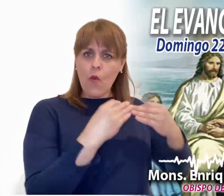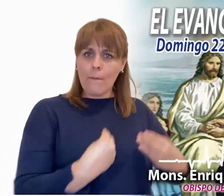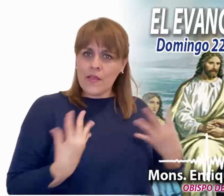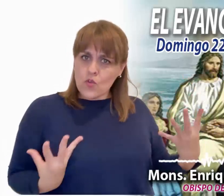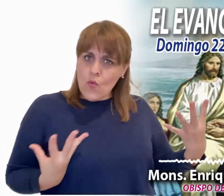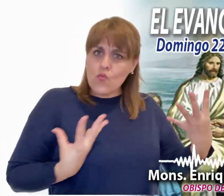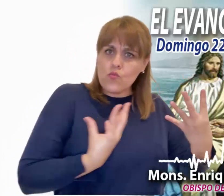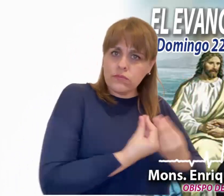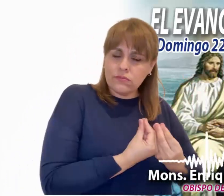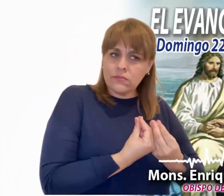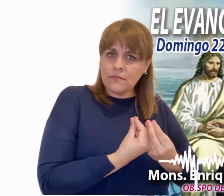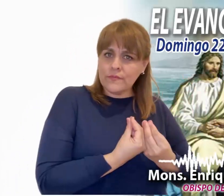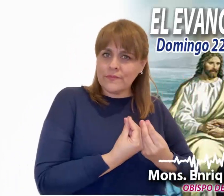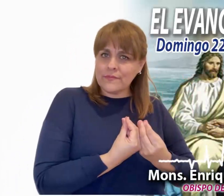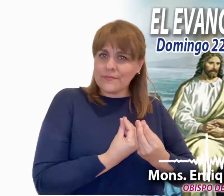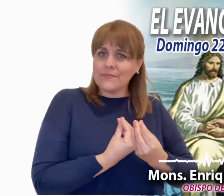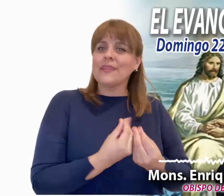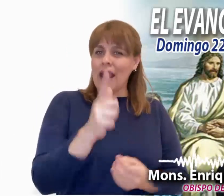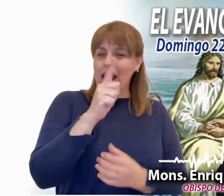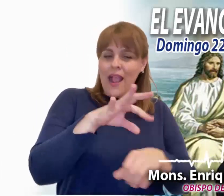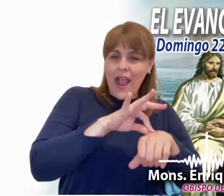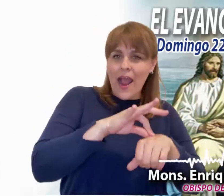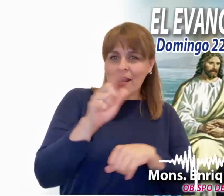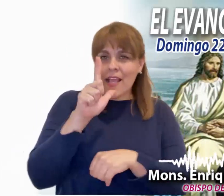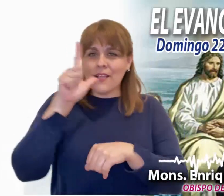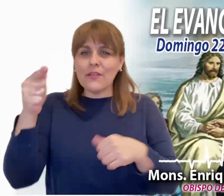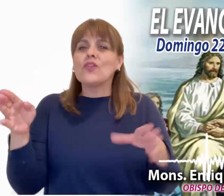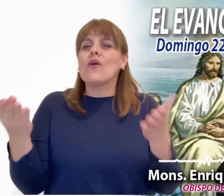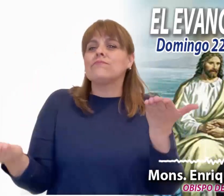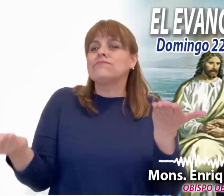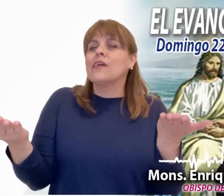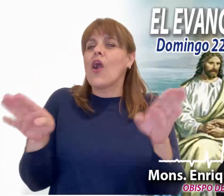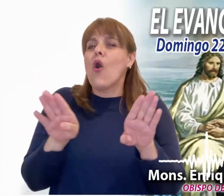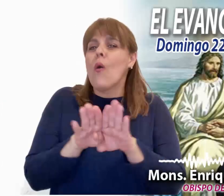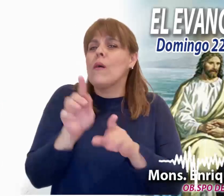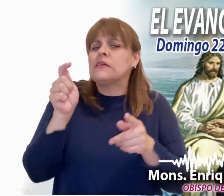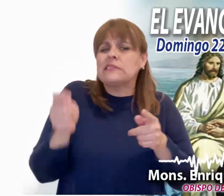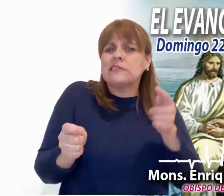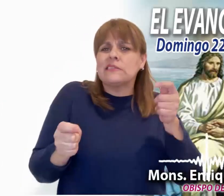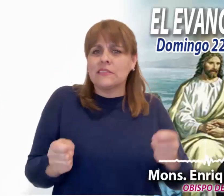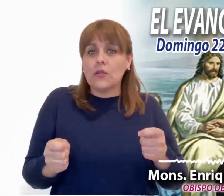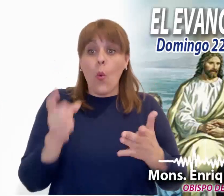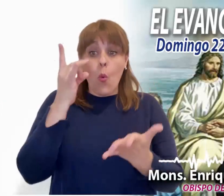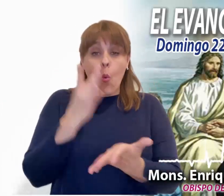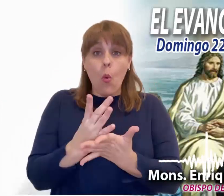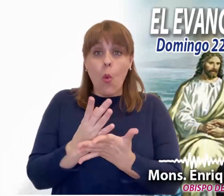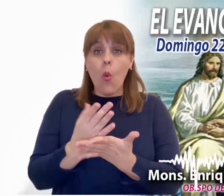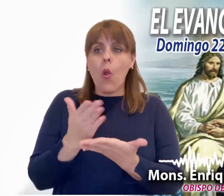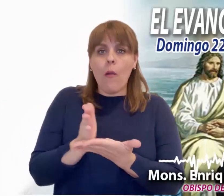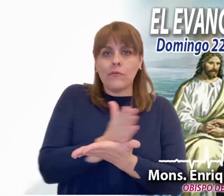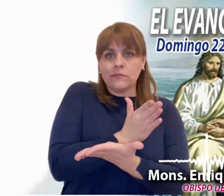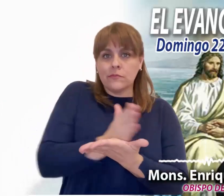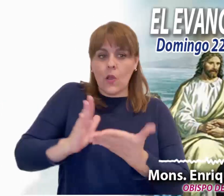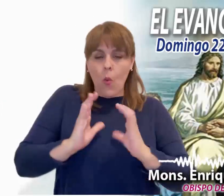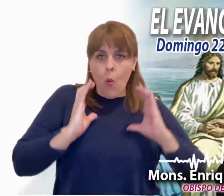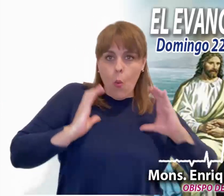de Jesús, que hace una contraposición entre la carne y el espíritu. No se refiere ciertamente a la división que